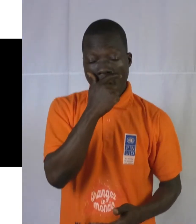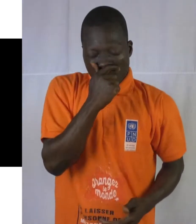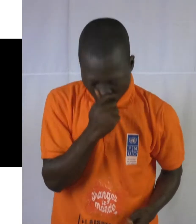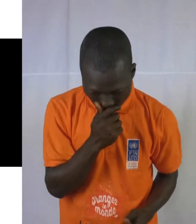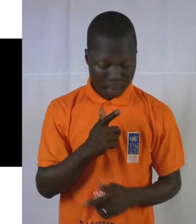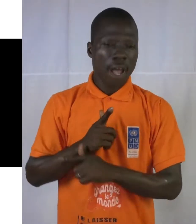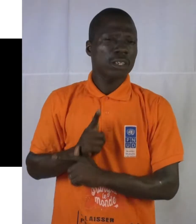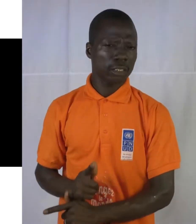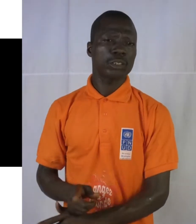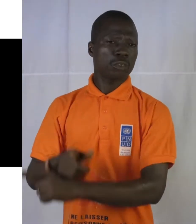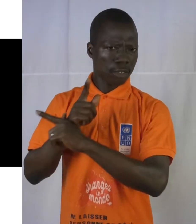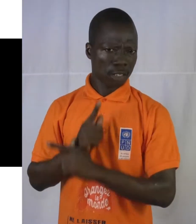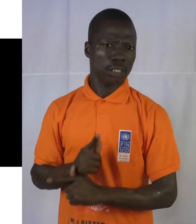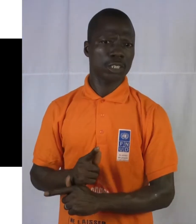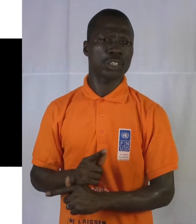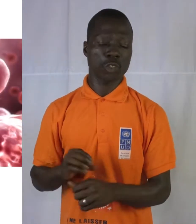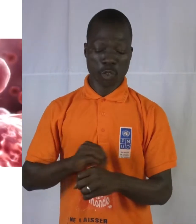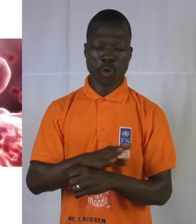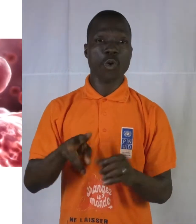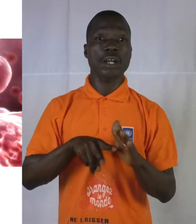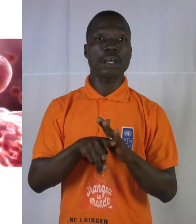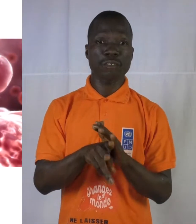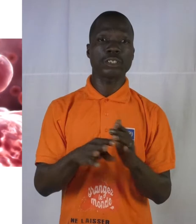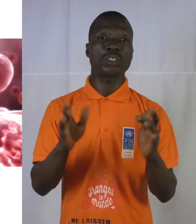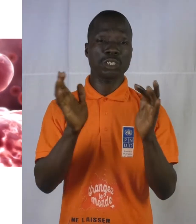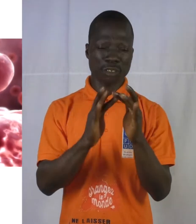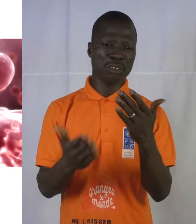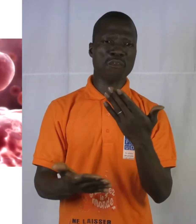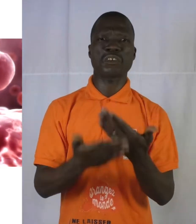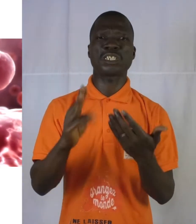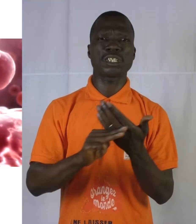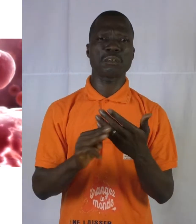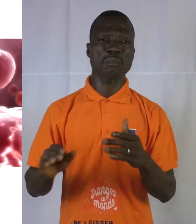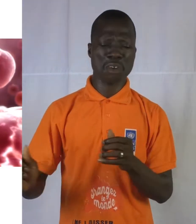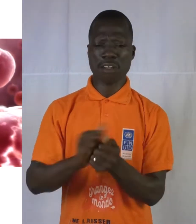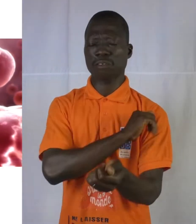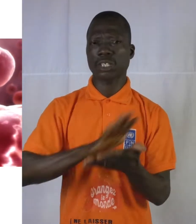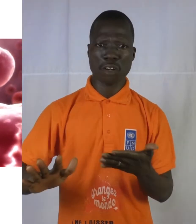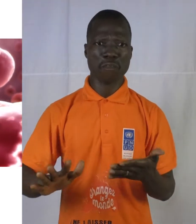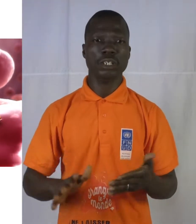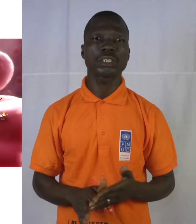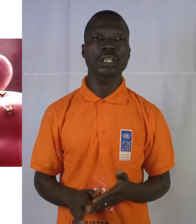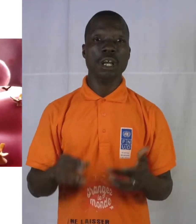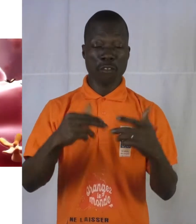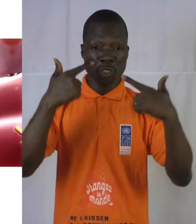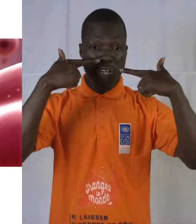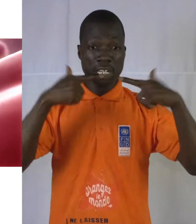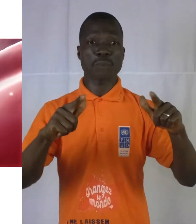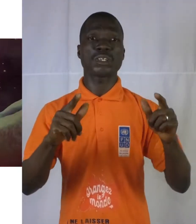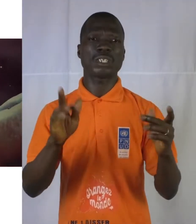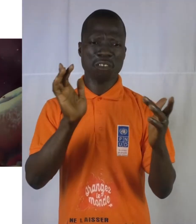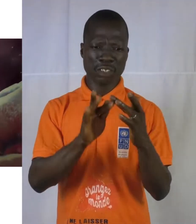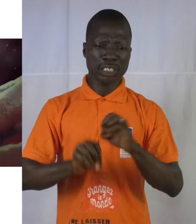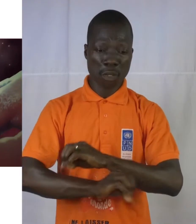Attention, attention, le coronavirus se transmet facilement et fait des ravages. En vue de limiter